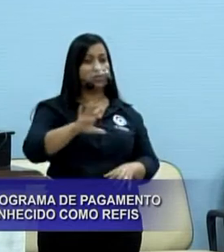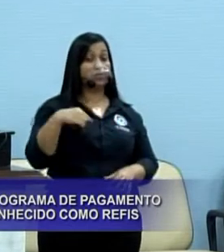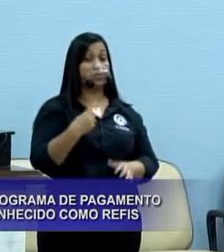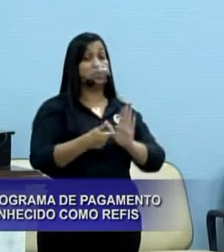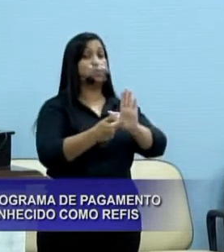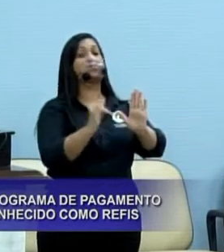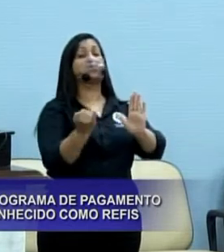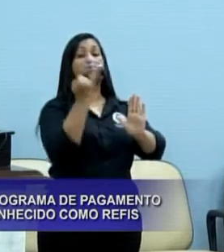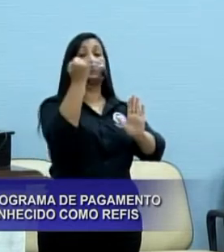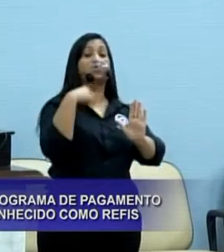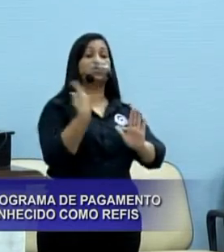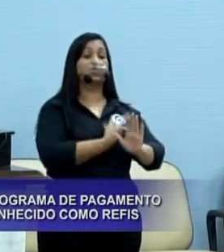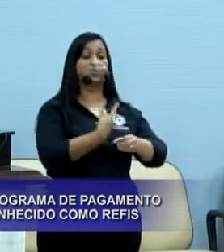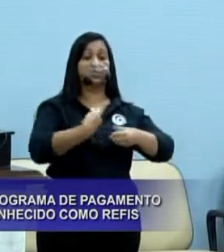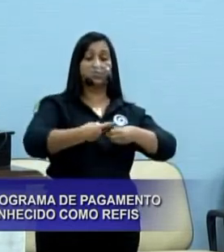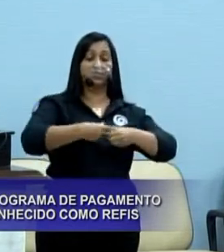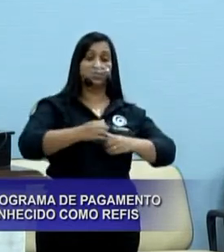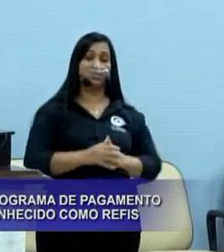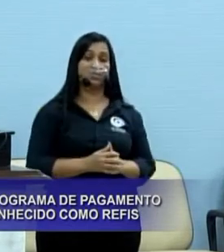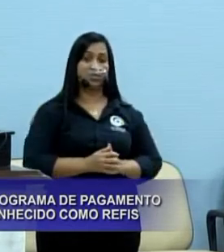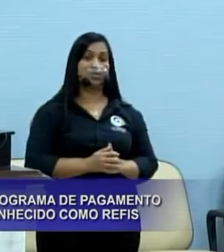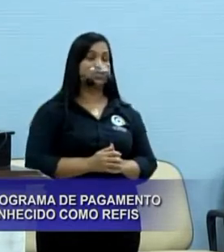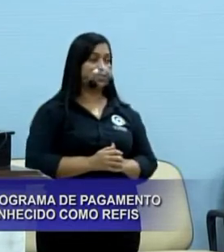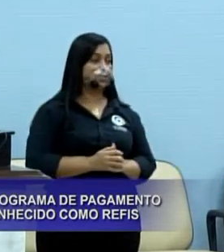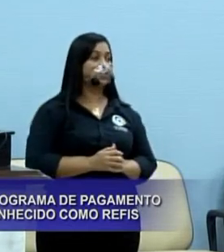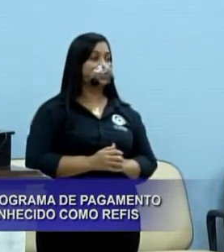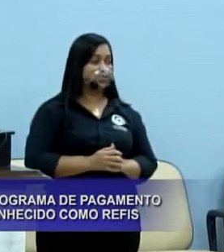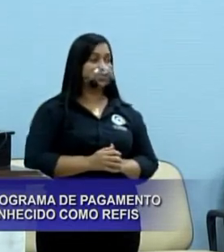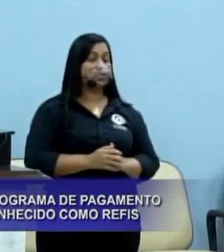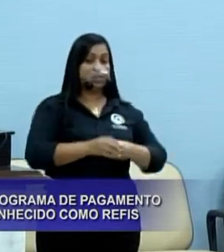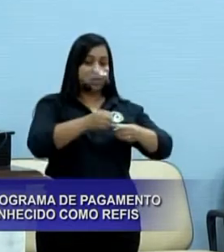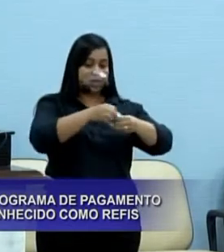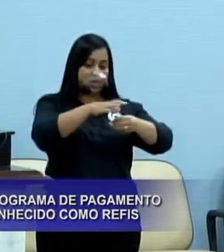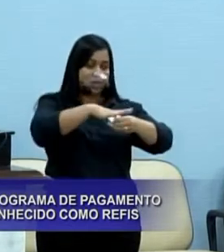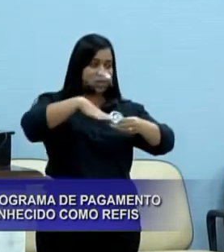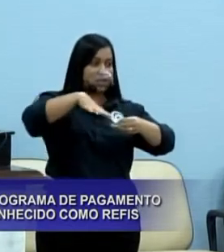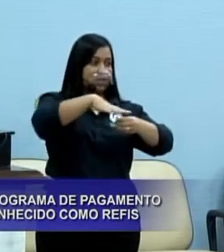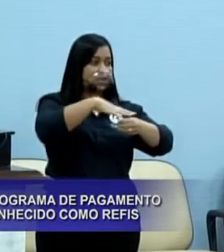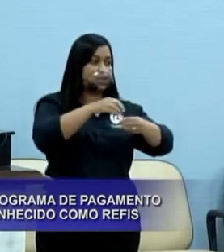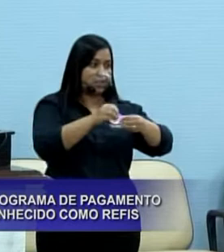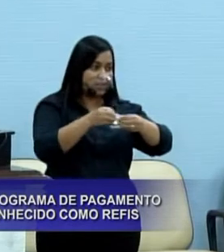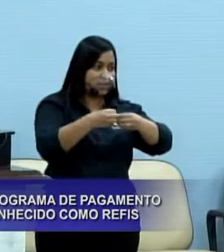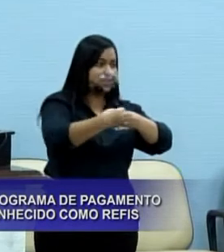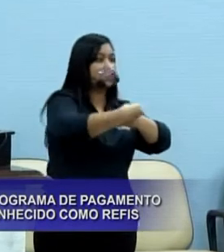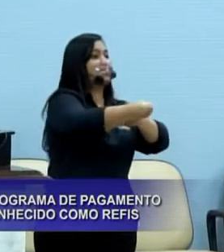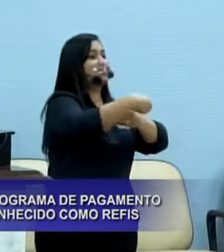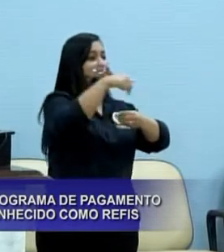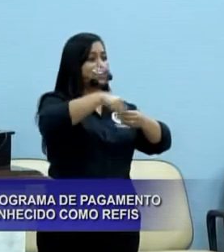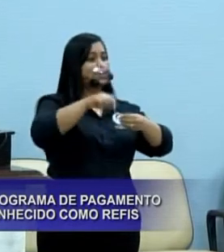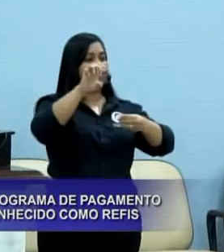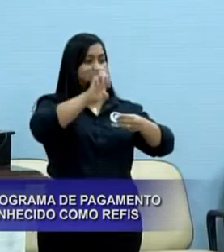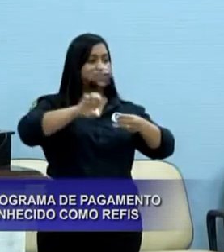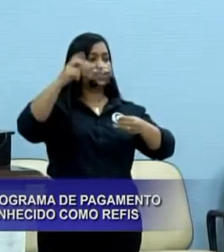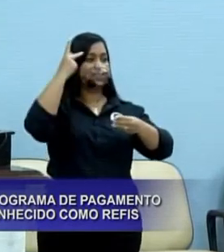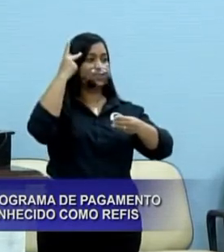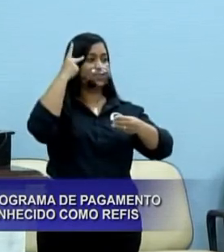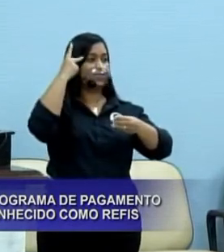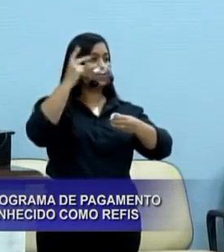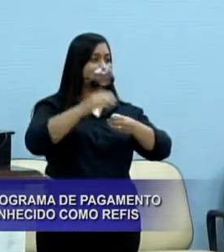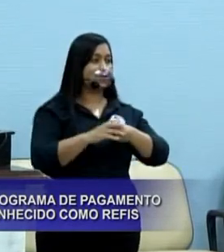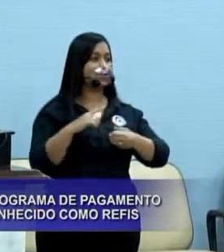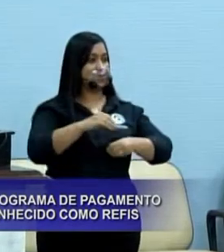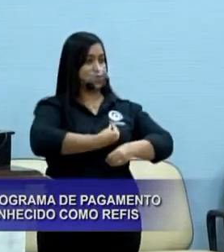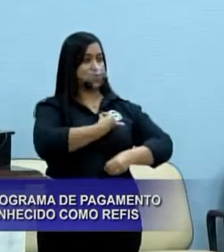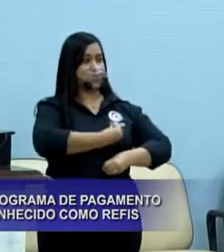importância da nossa cidade, que vai ser sede da região metropolitana aqui no estado de São Paulo. Os vereadores que tiveram